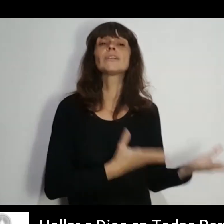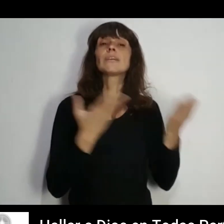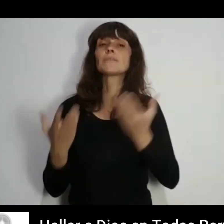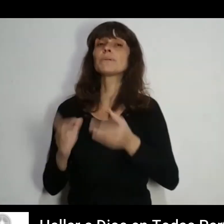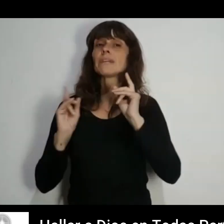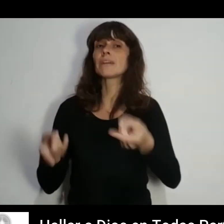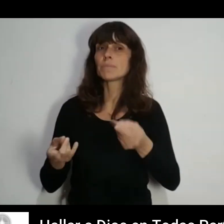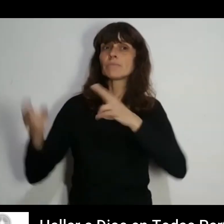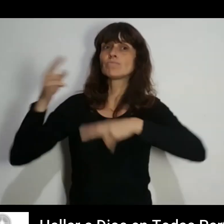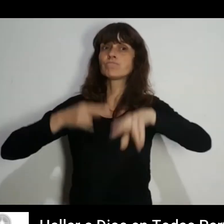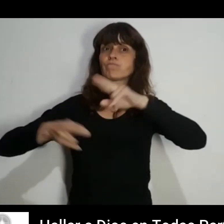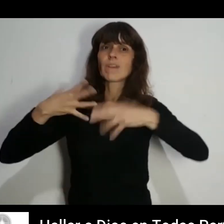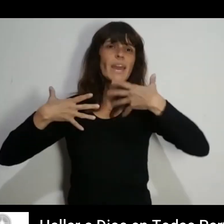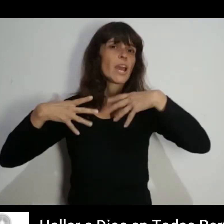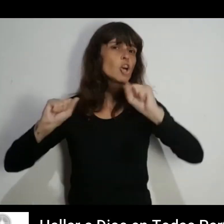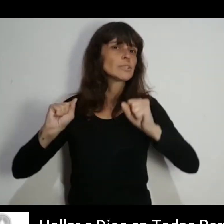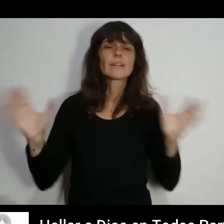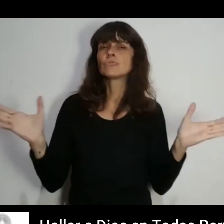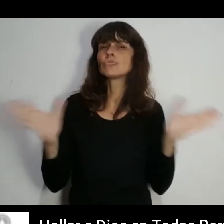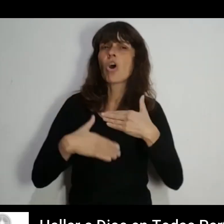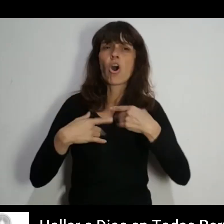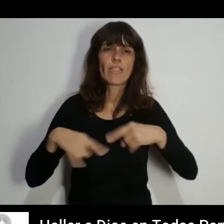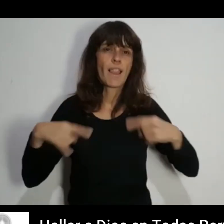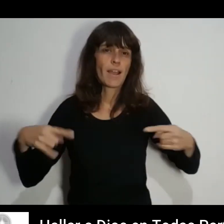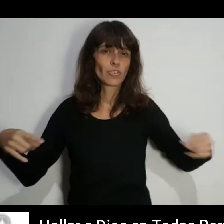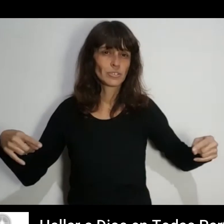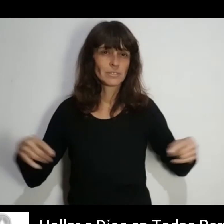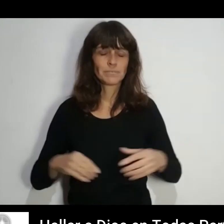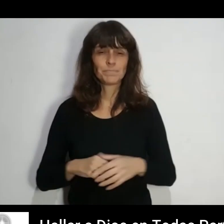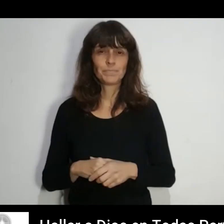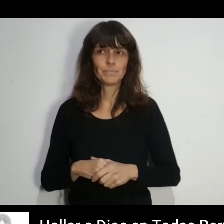Dios te invita también a buscarlo Y encontrarlo en todas las cosas